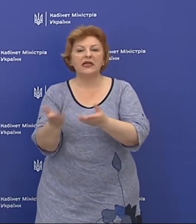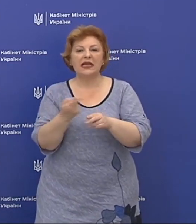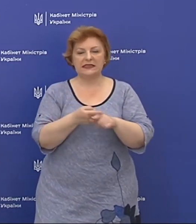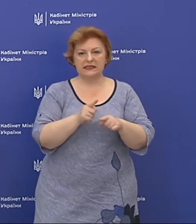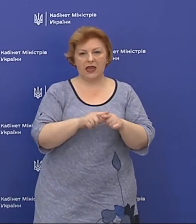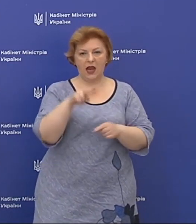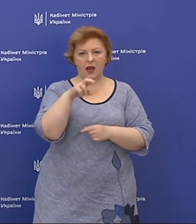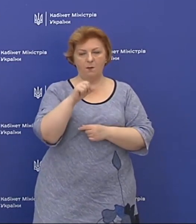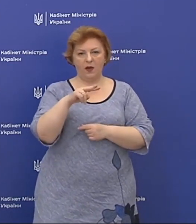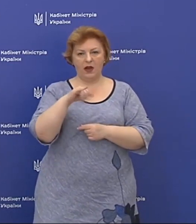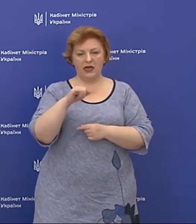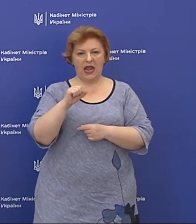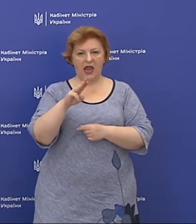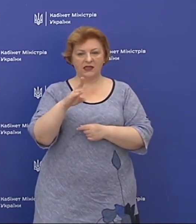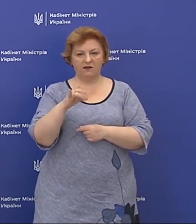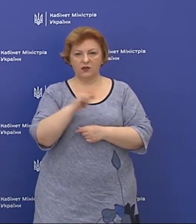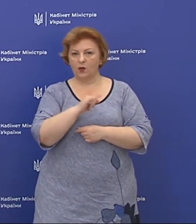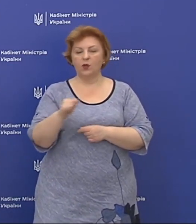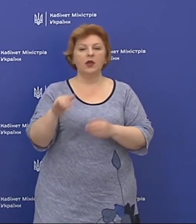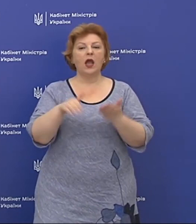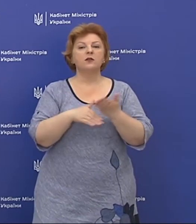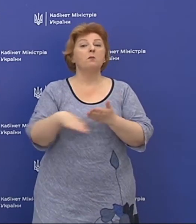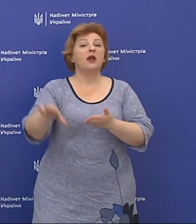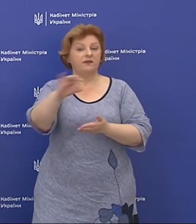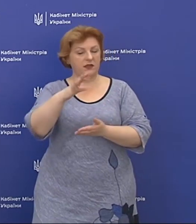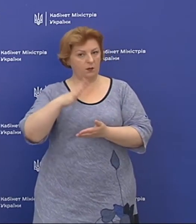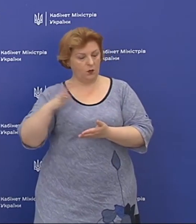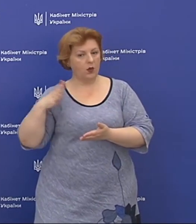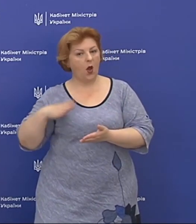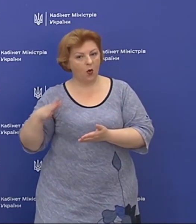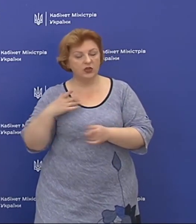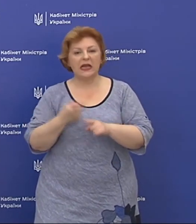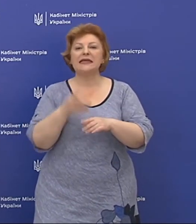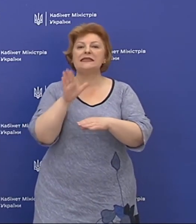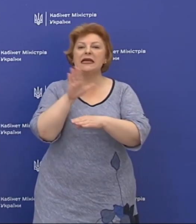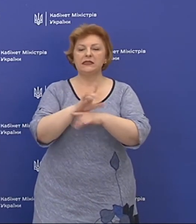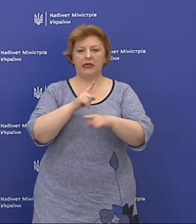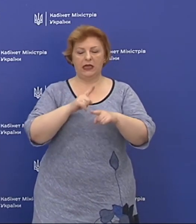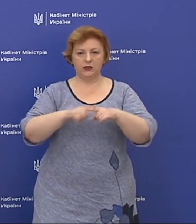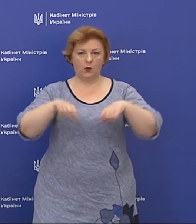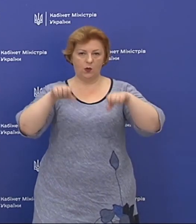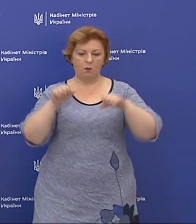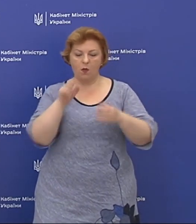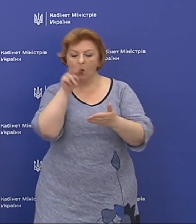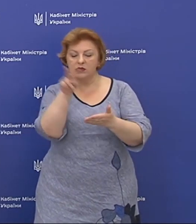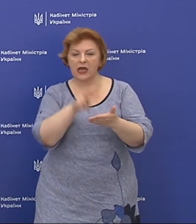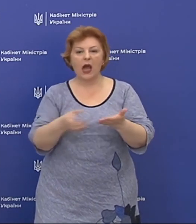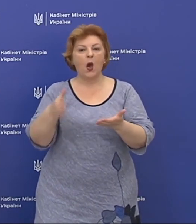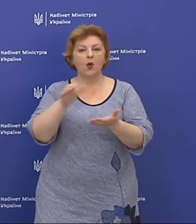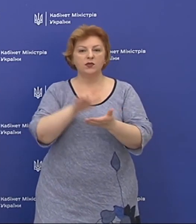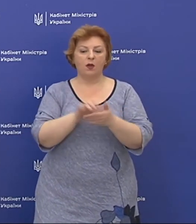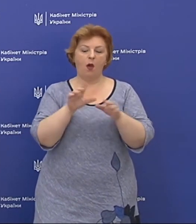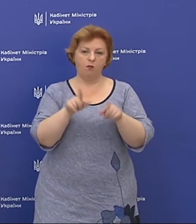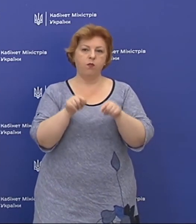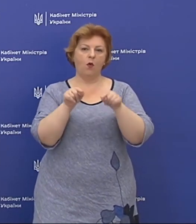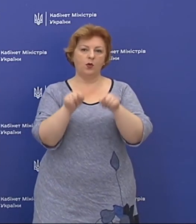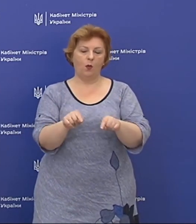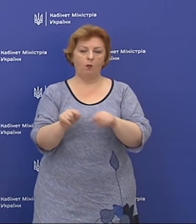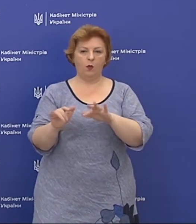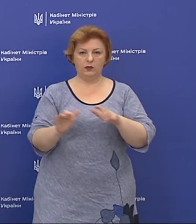паліативної допомоги. Я знаю, що ви всі були в очікуванні, і цей наказ скоро ви зможете ознайомитись і по ньому діяти.